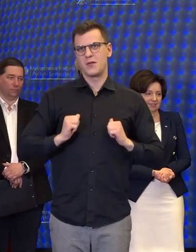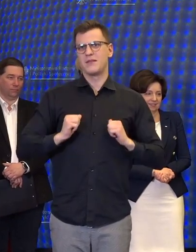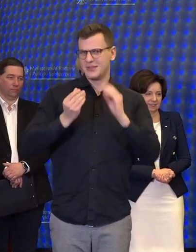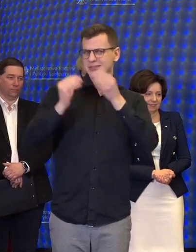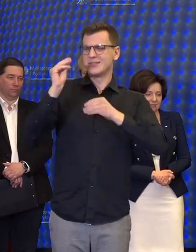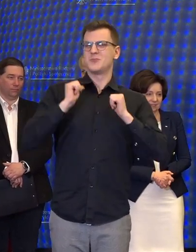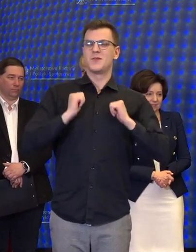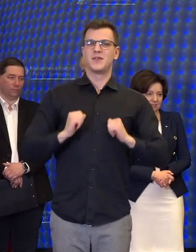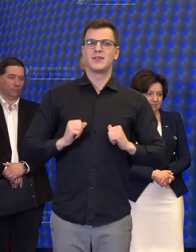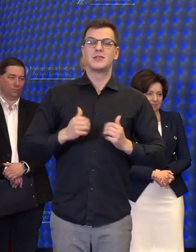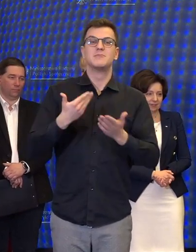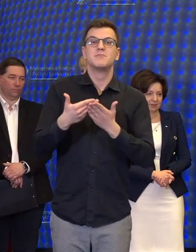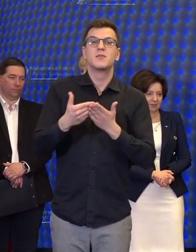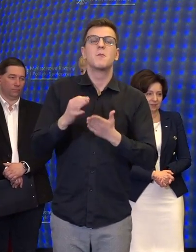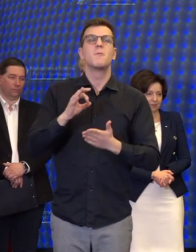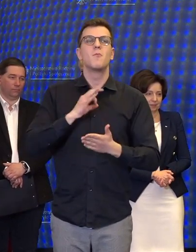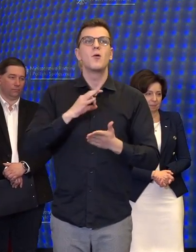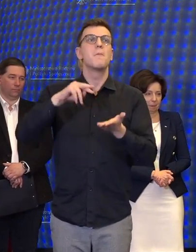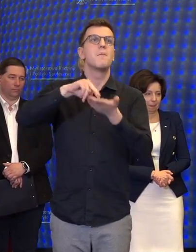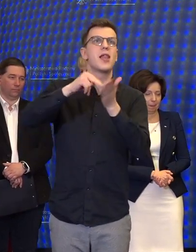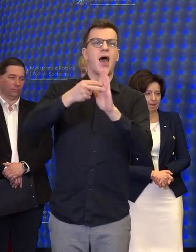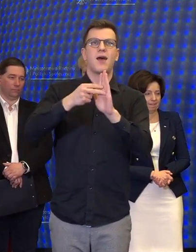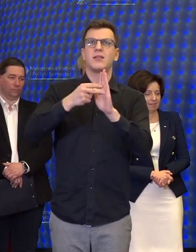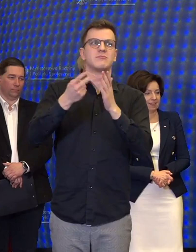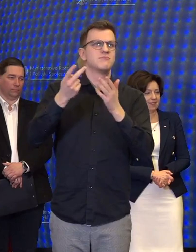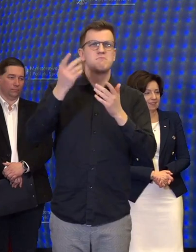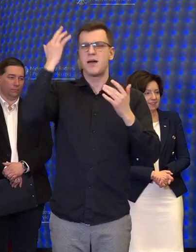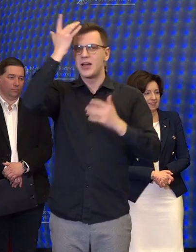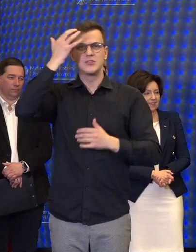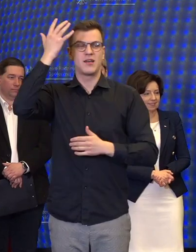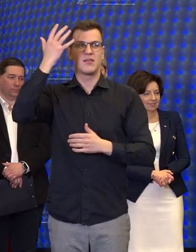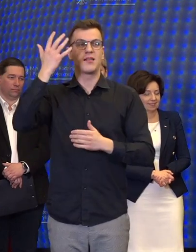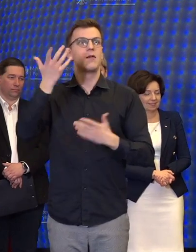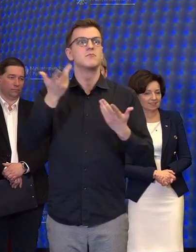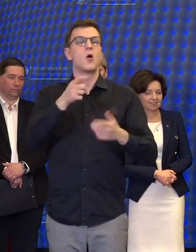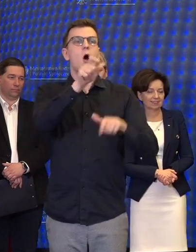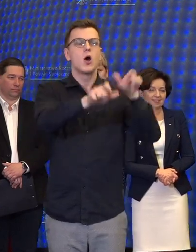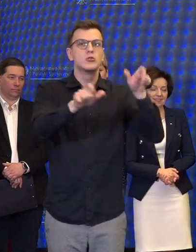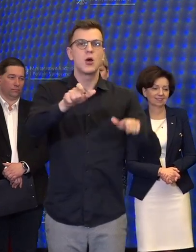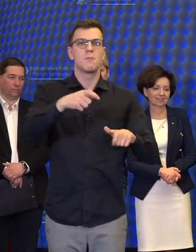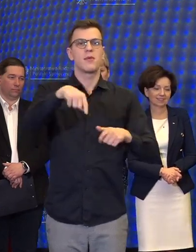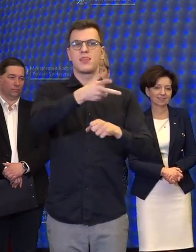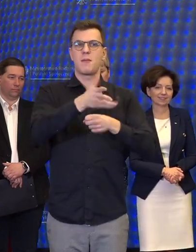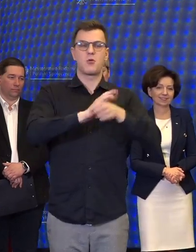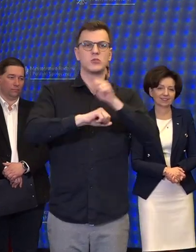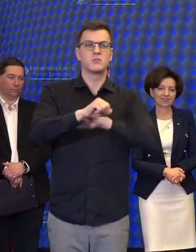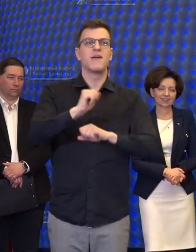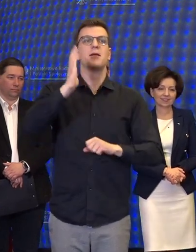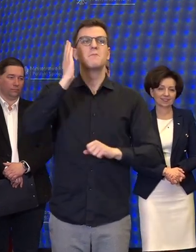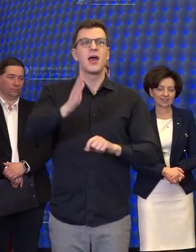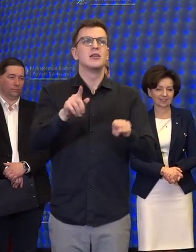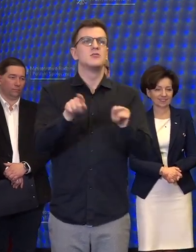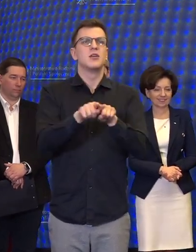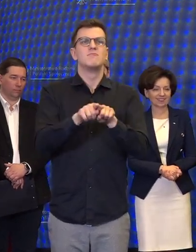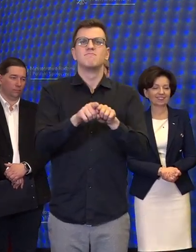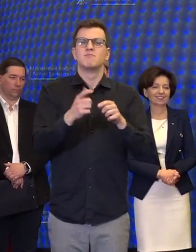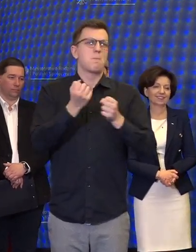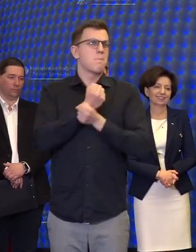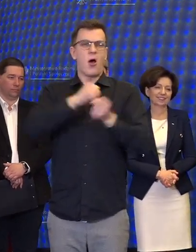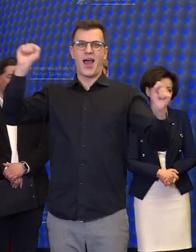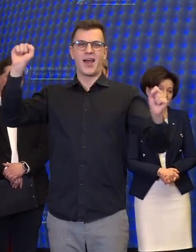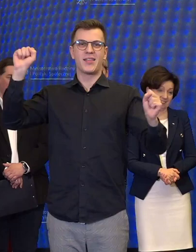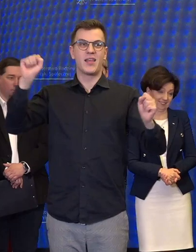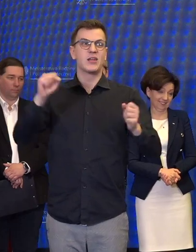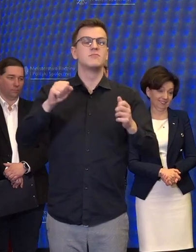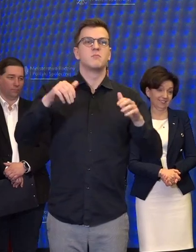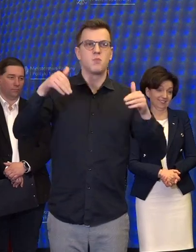moja szalona wizja, taka pisarska, że osoby z niepełnosprawnością nagle staną się superheroes i